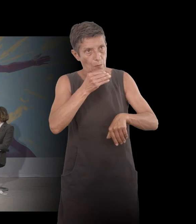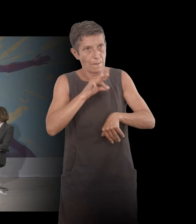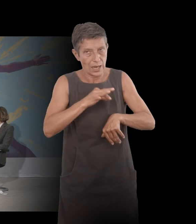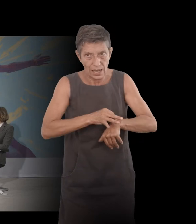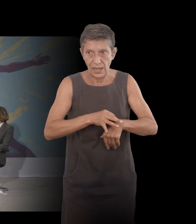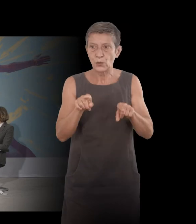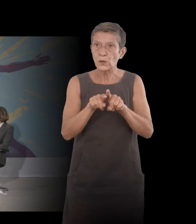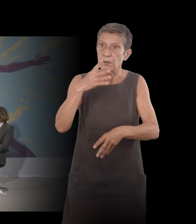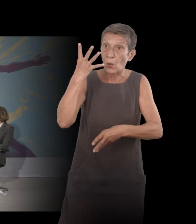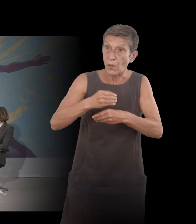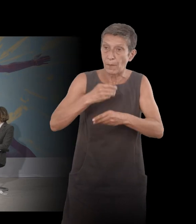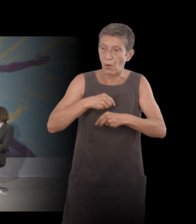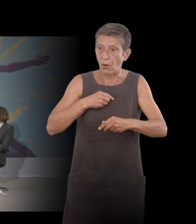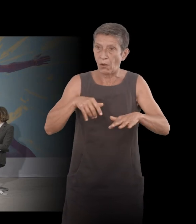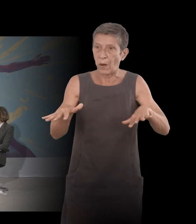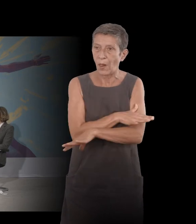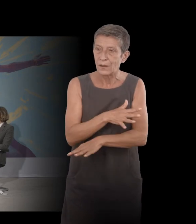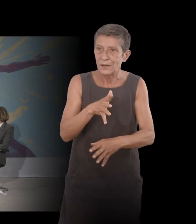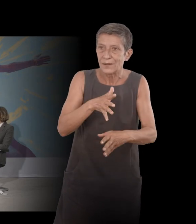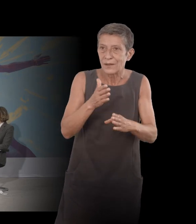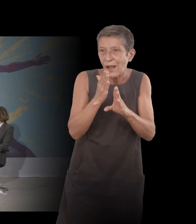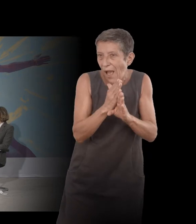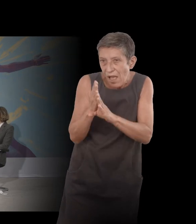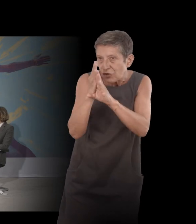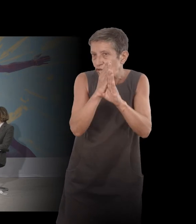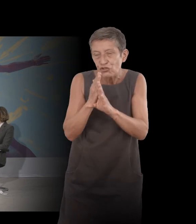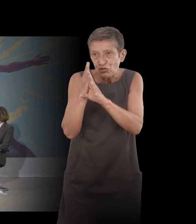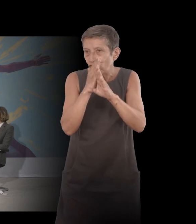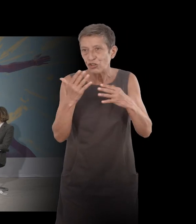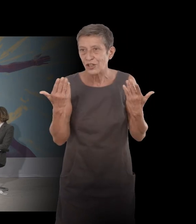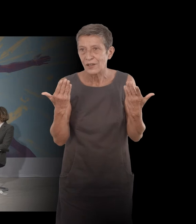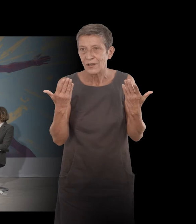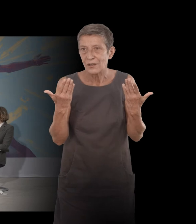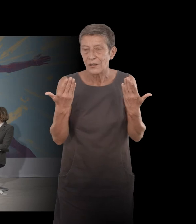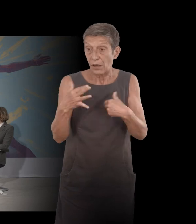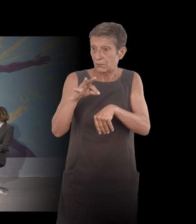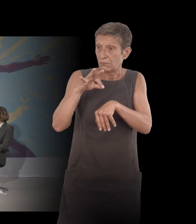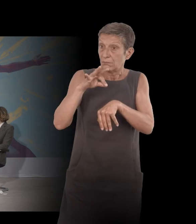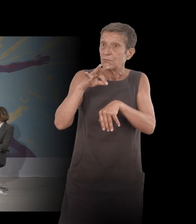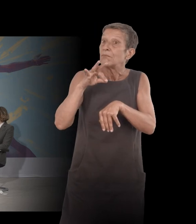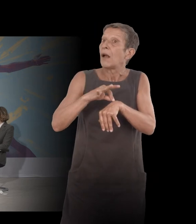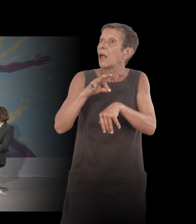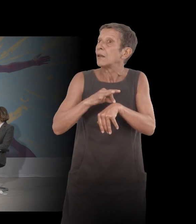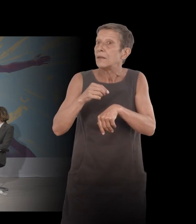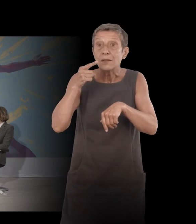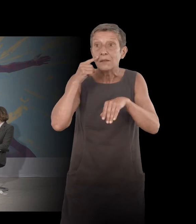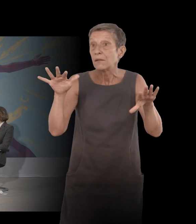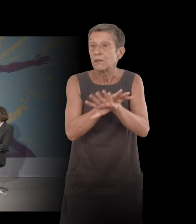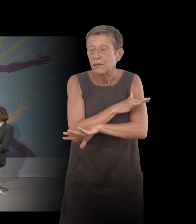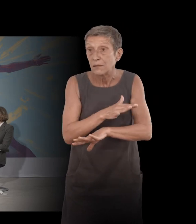parce que c'est quand même la meilleure manière de vivre des pathologies dont on a la chance qu'elles soient relativement